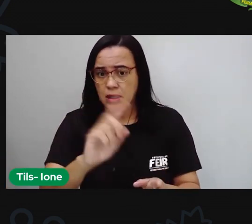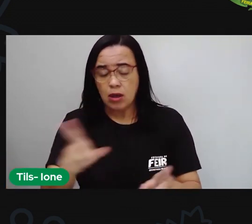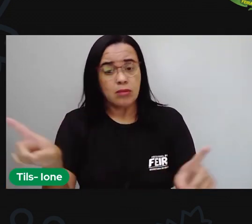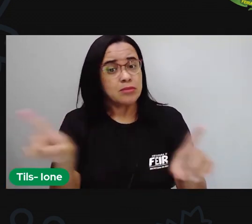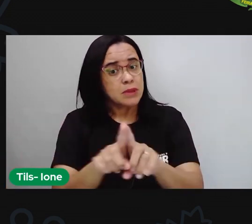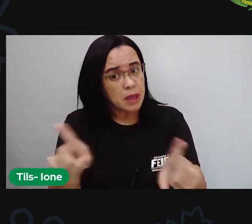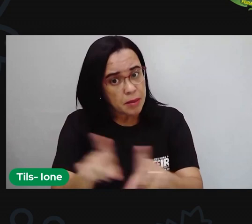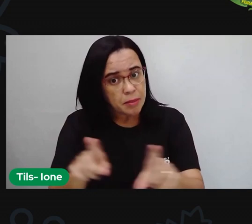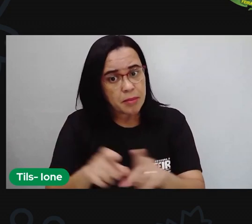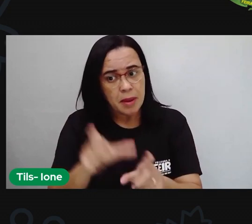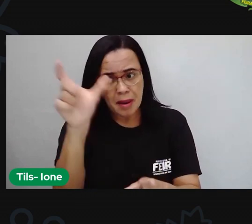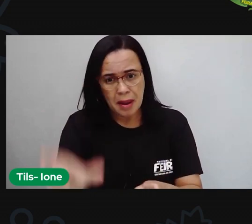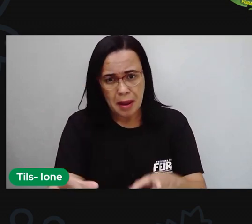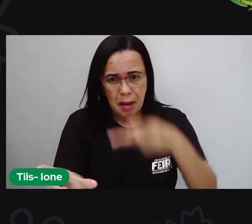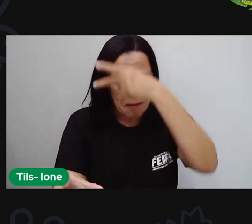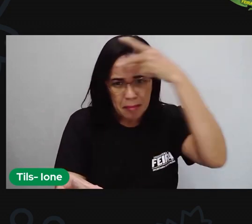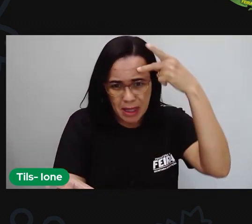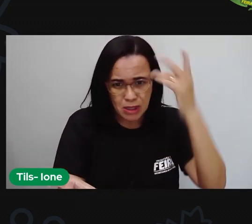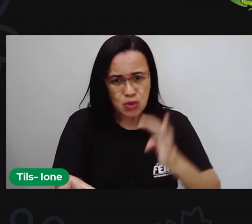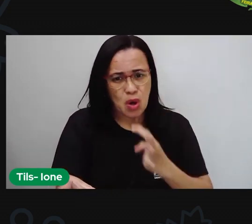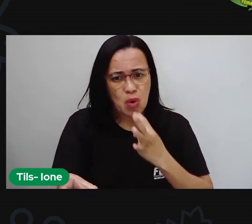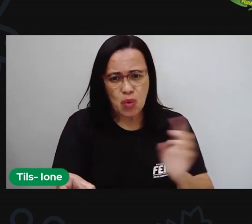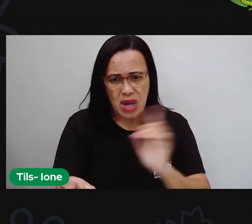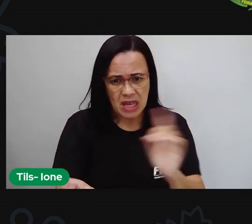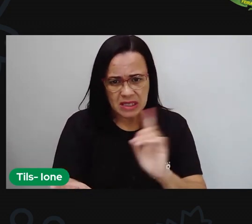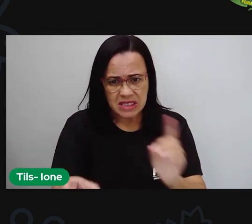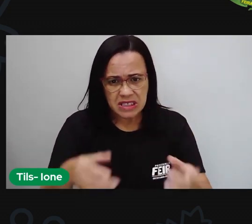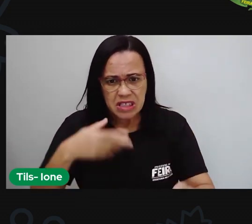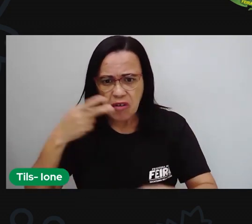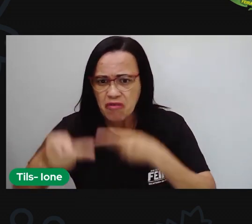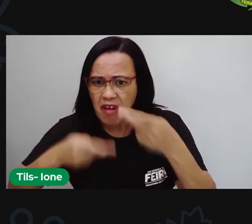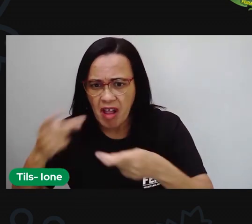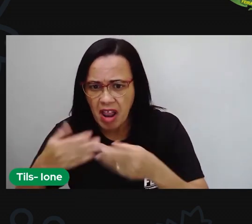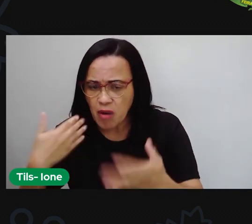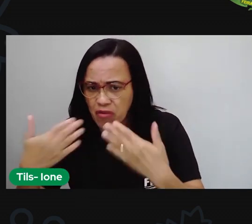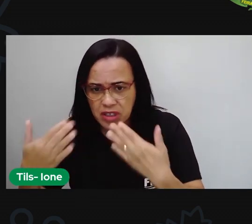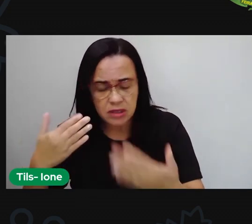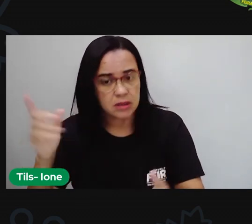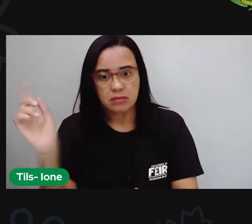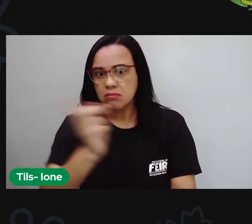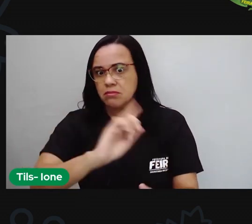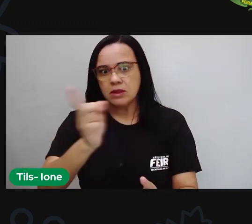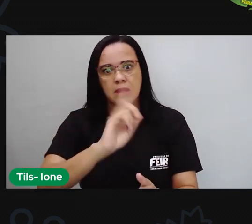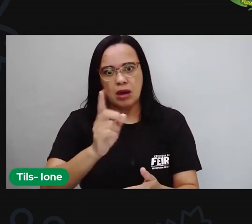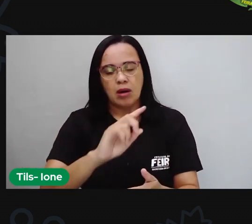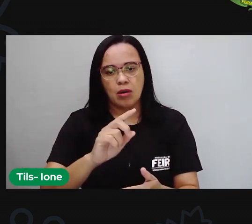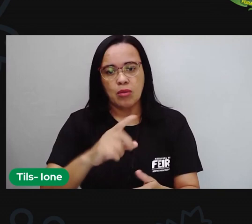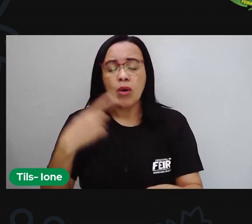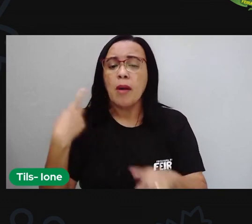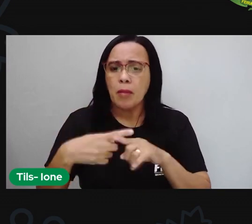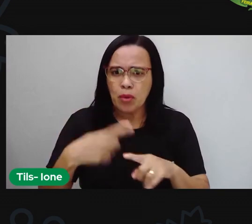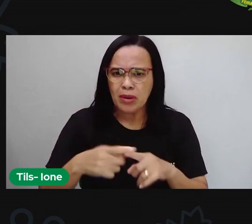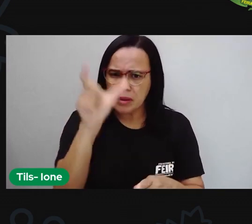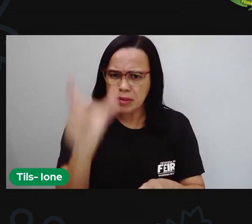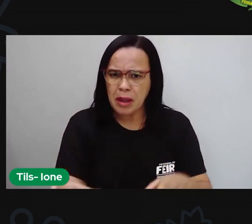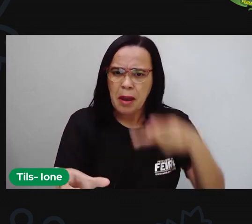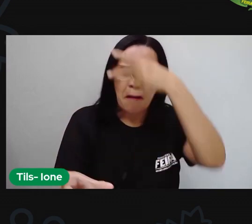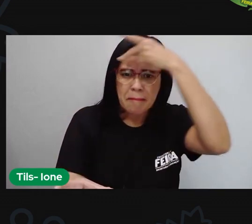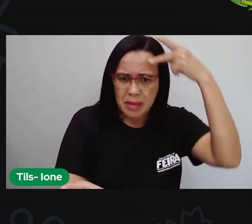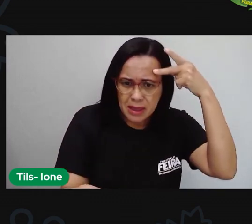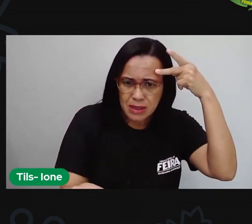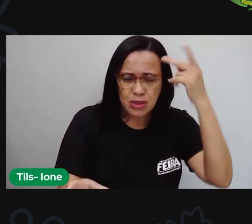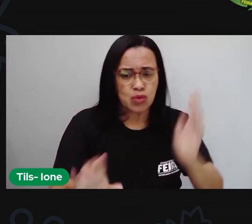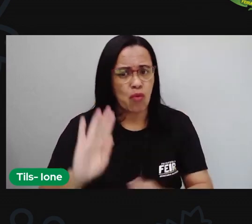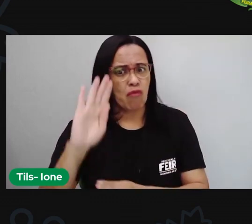É perigoso. Tem muito lobo em pele de cordeiro escondido por aí e a gente